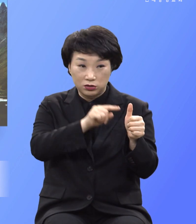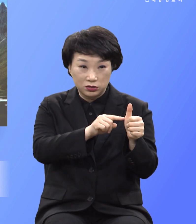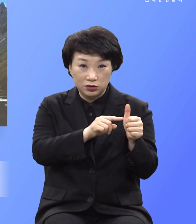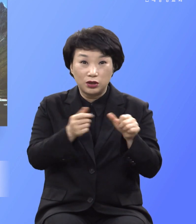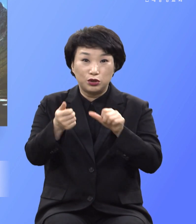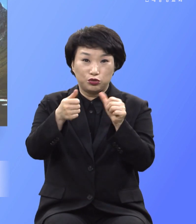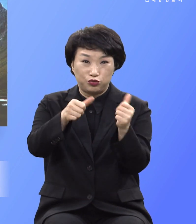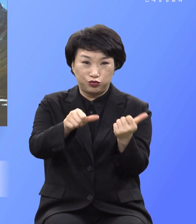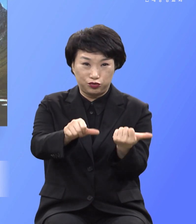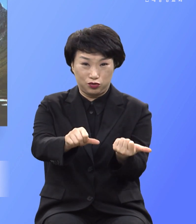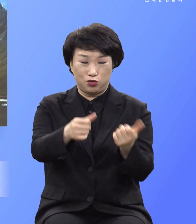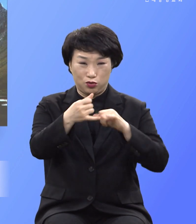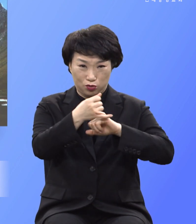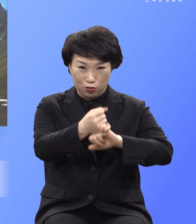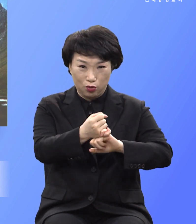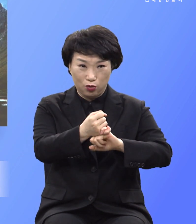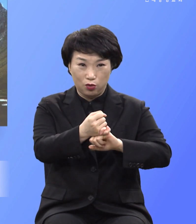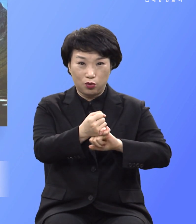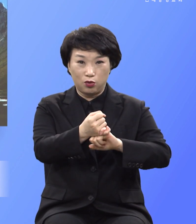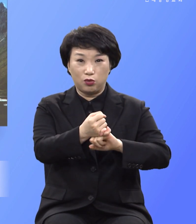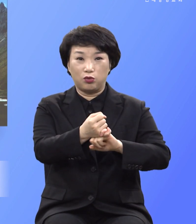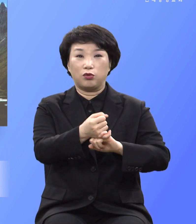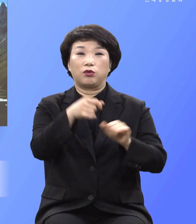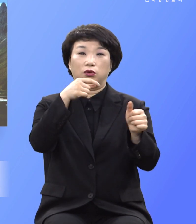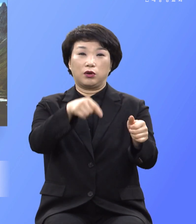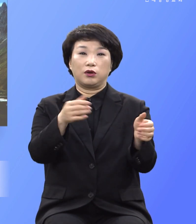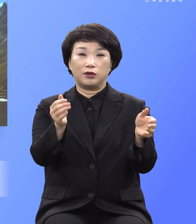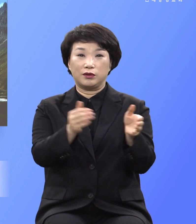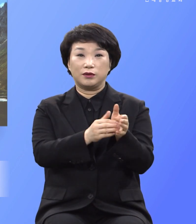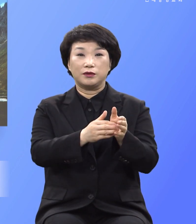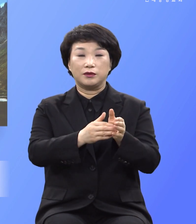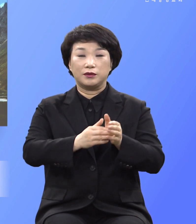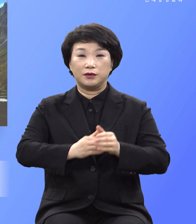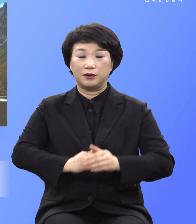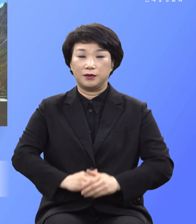천용 죽으리라 일로 주었습니다.